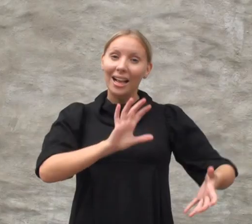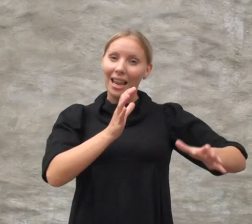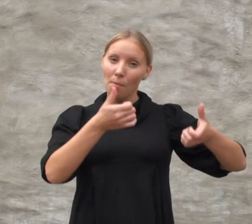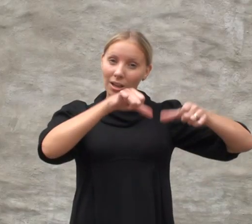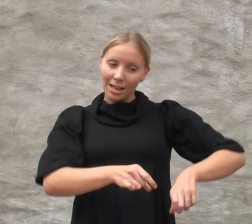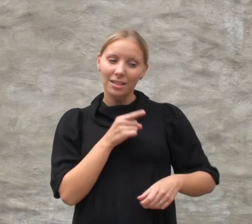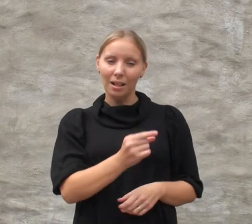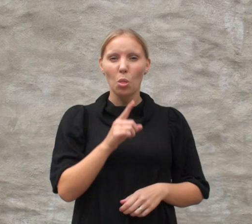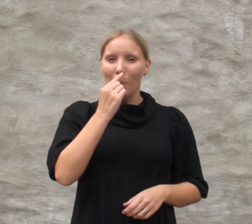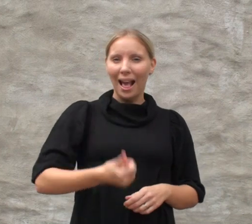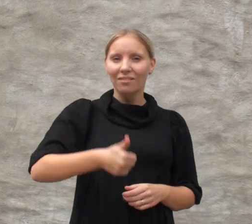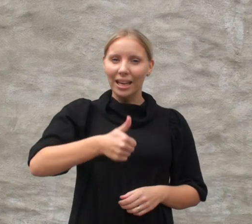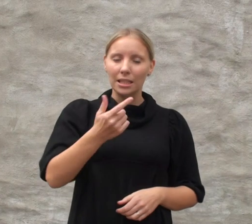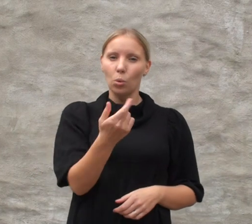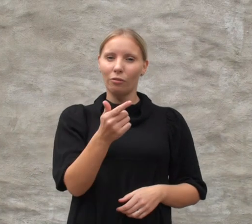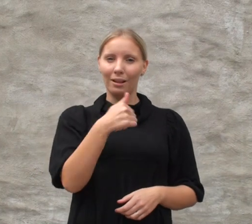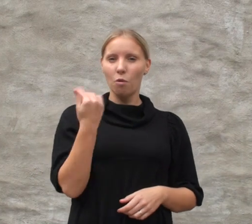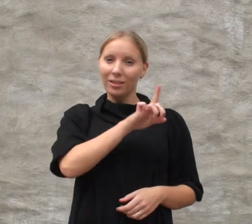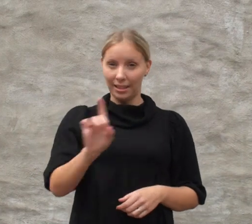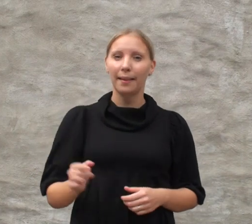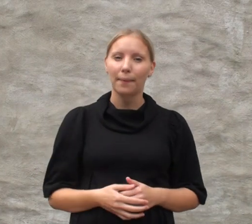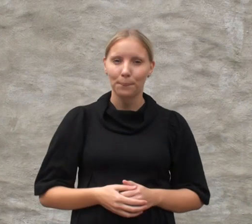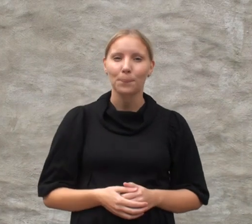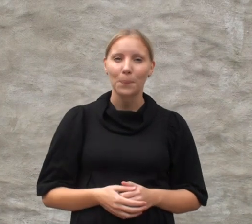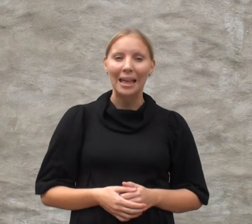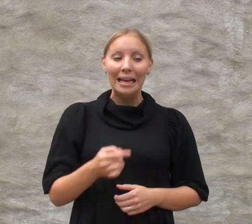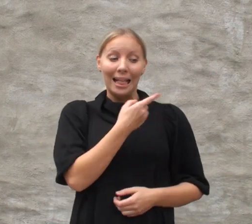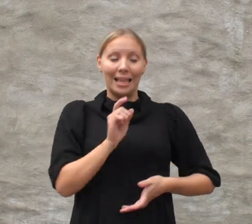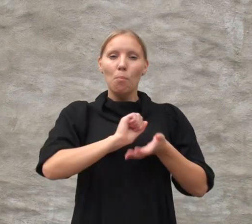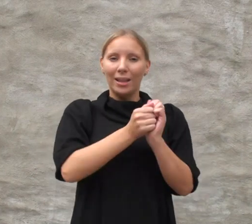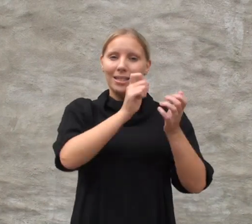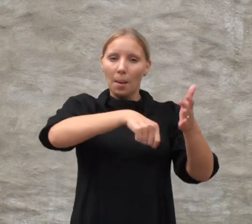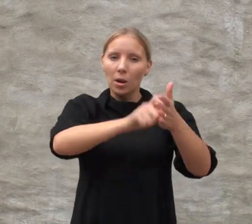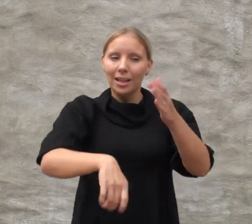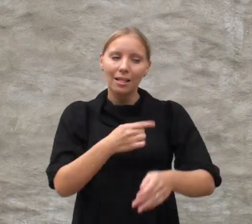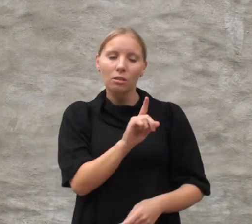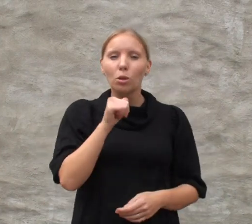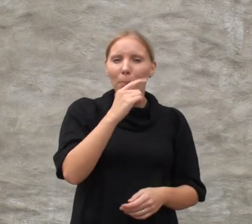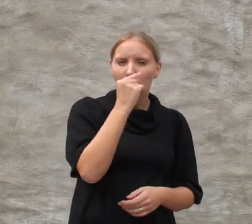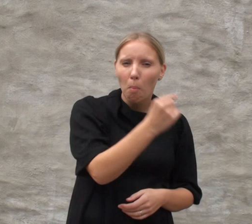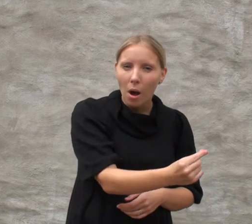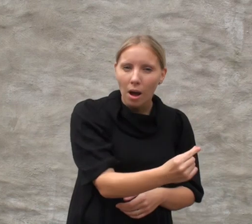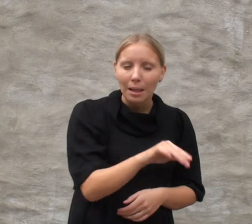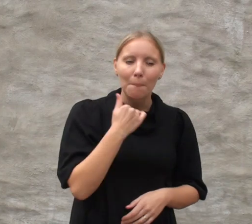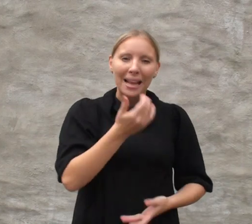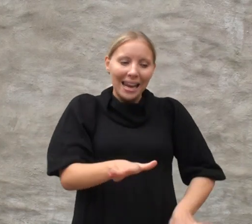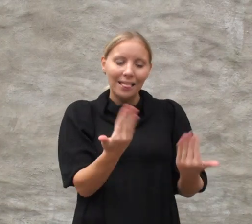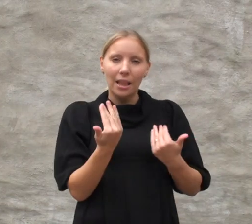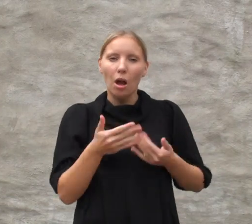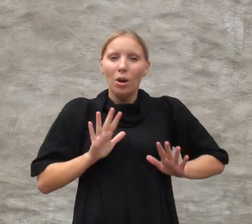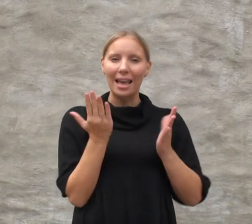Klimakrisen den viktigste utfordringen vi har i vår tid. De politiske partiene må sørge for at det blir enklere å leve miljøvennlig